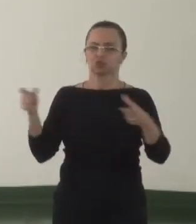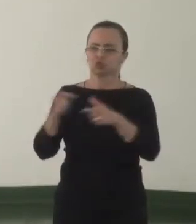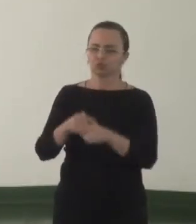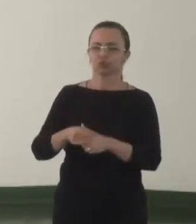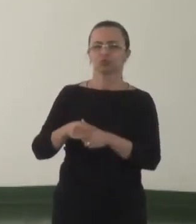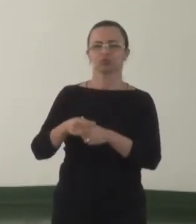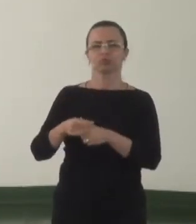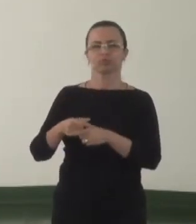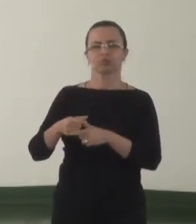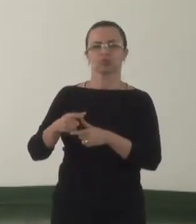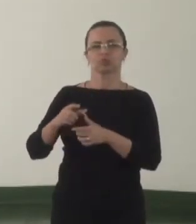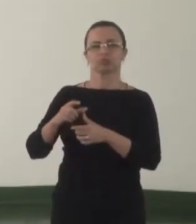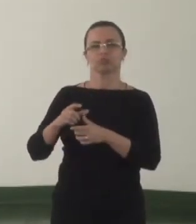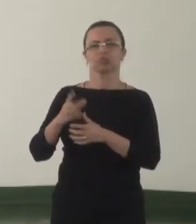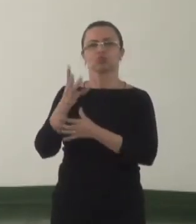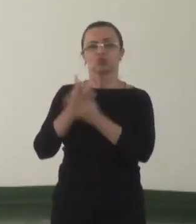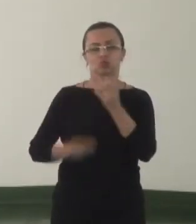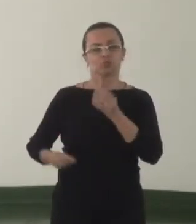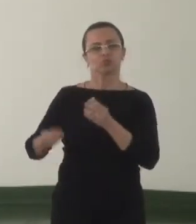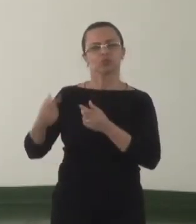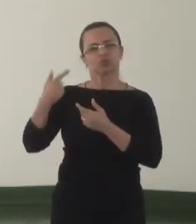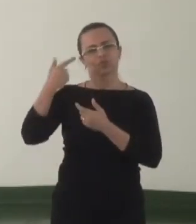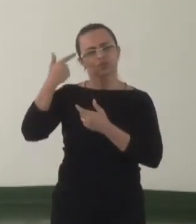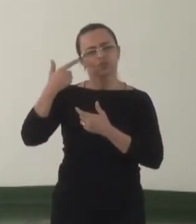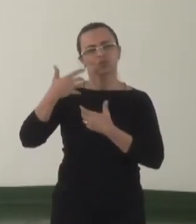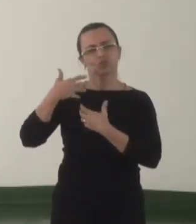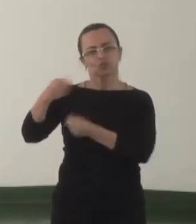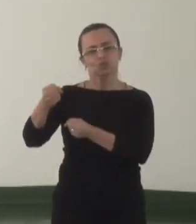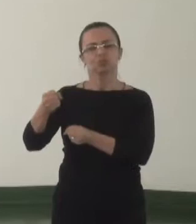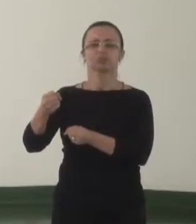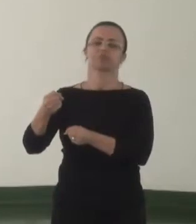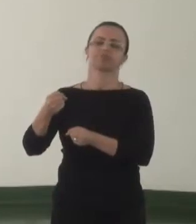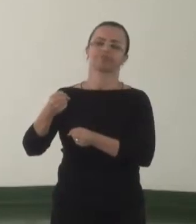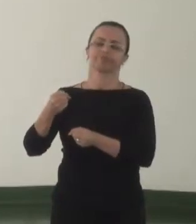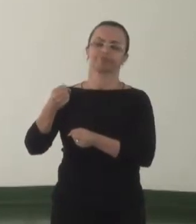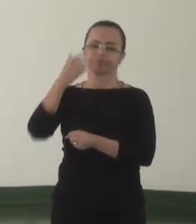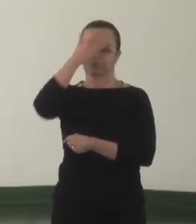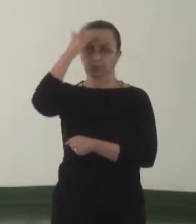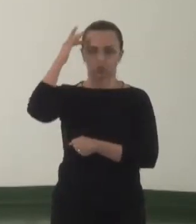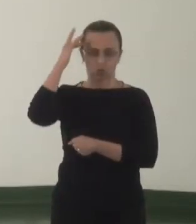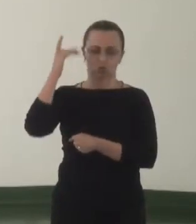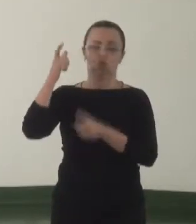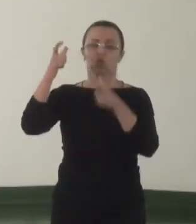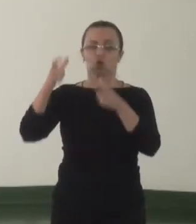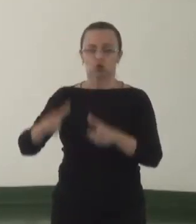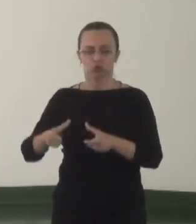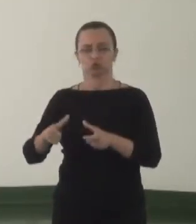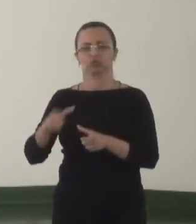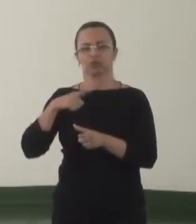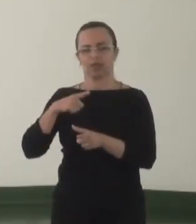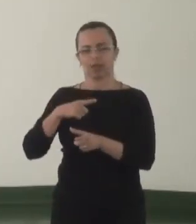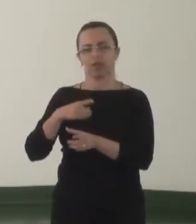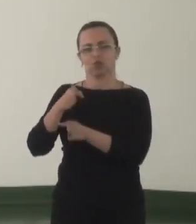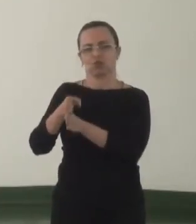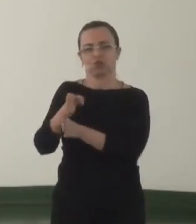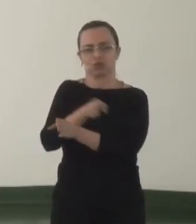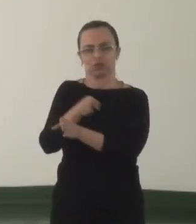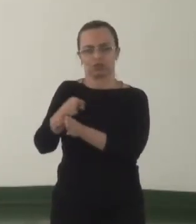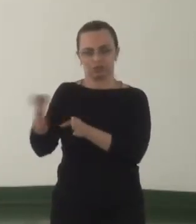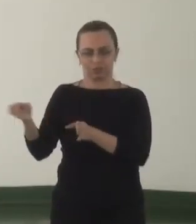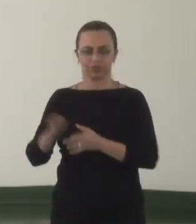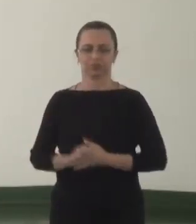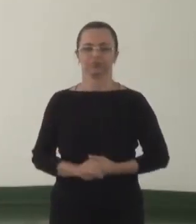pessoas no Estado situado em faixas de fronteiras. Maior agilidade na atuação,